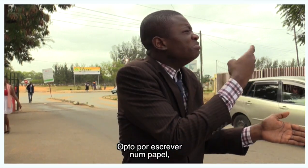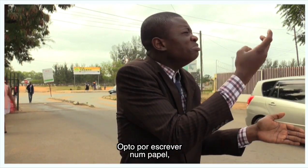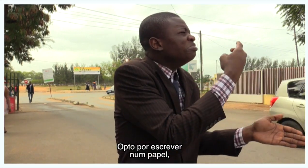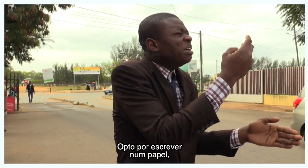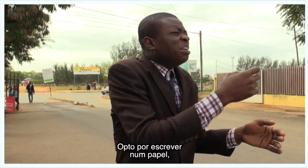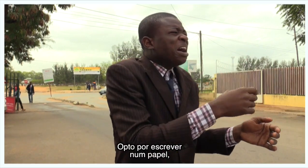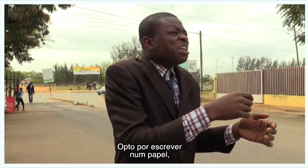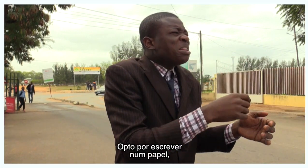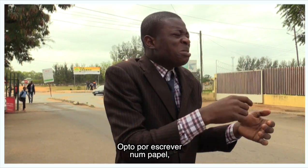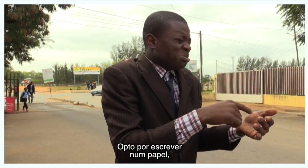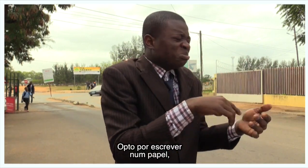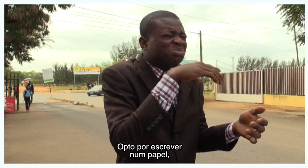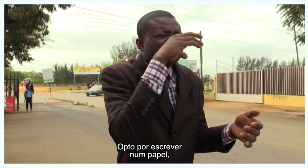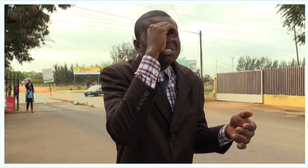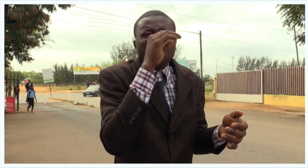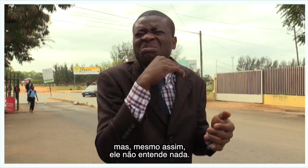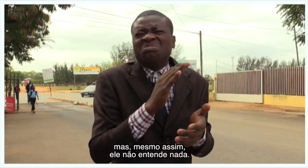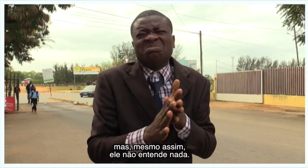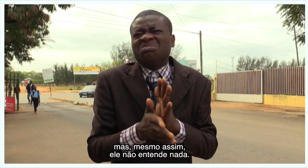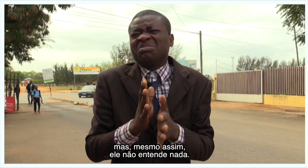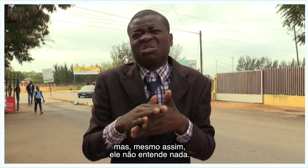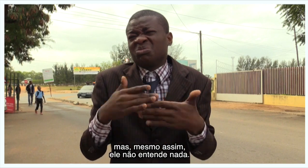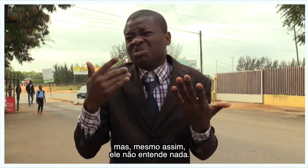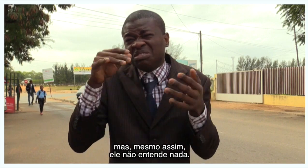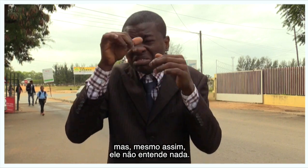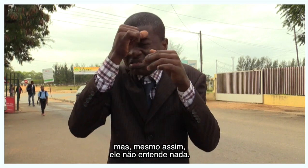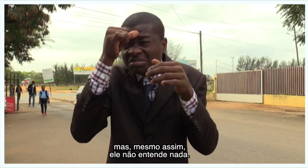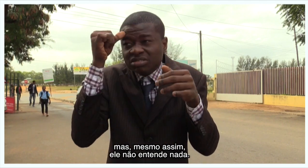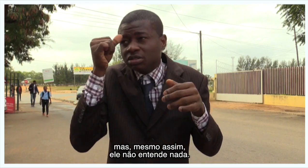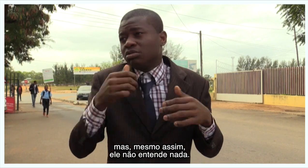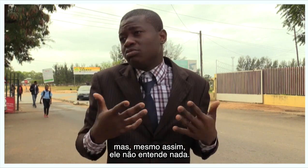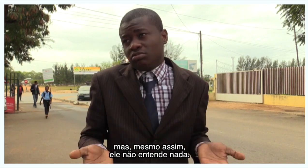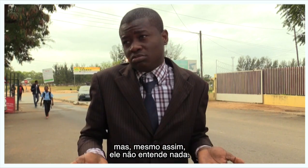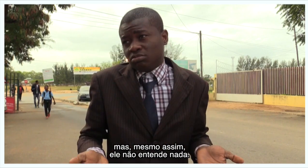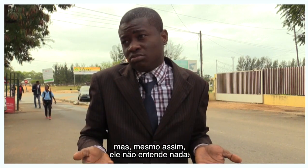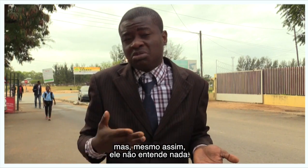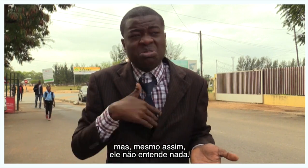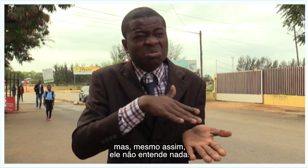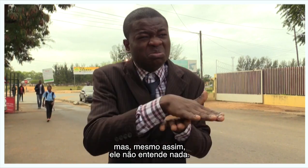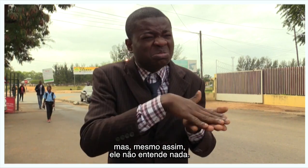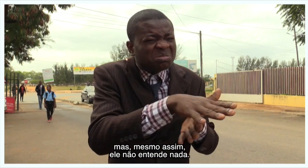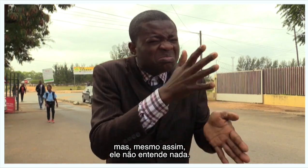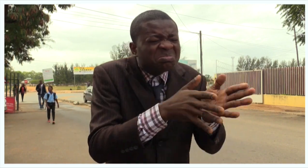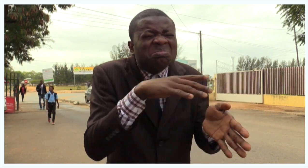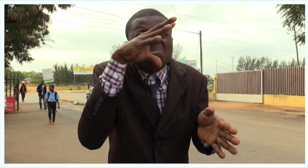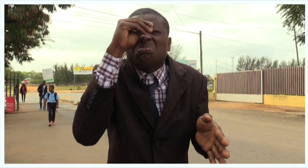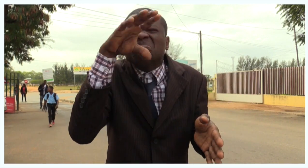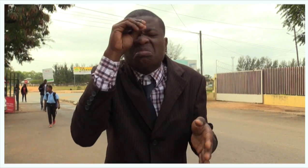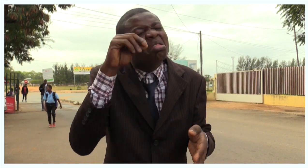Opto por escrever num papel, mas mesmo assim, ele não entende nada.